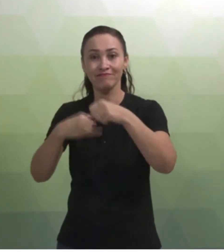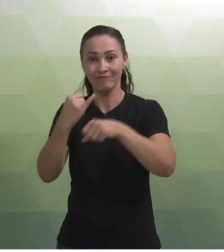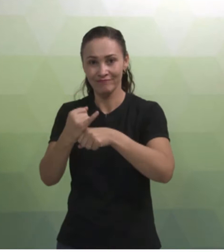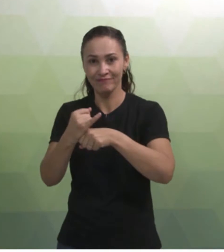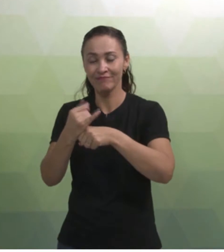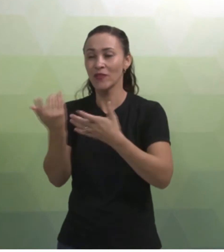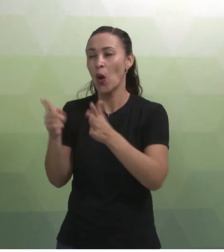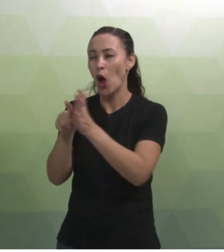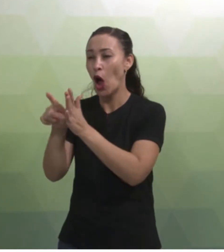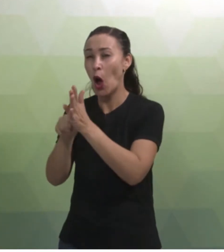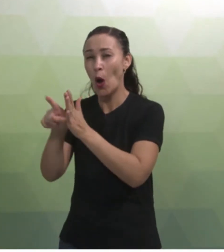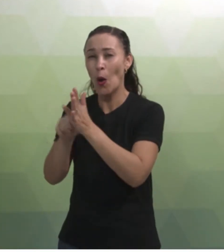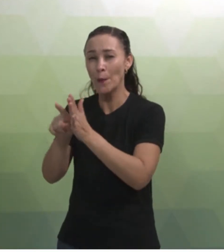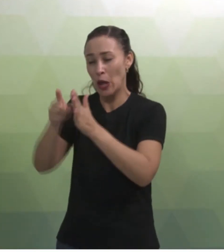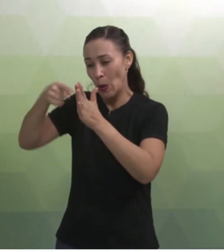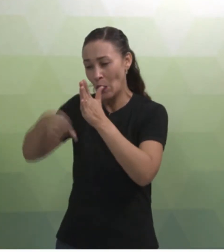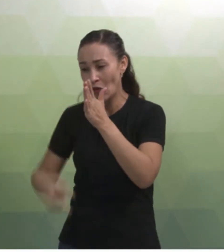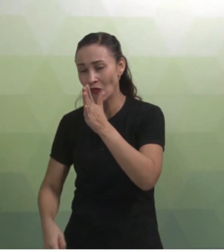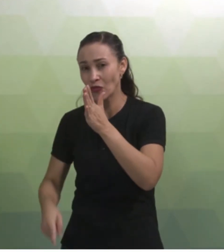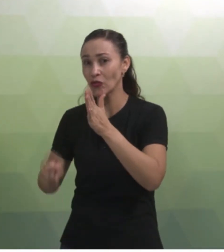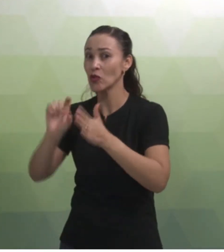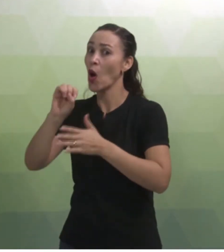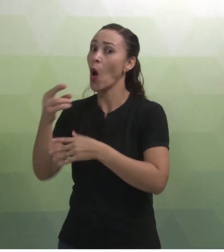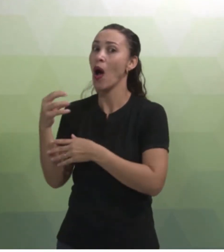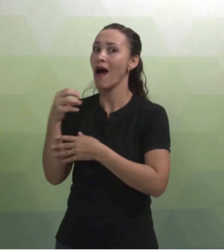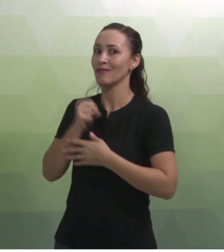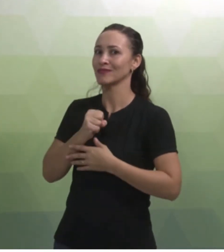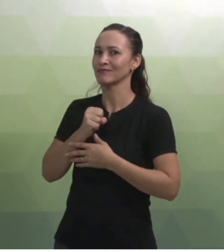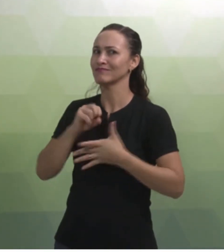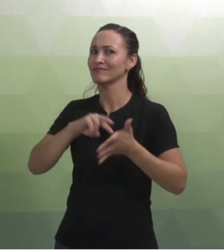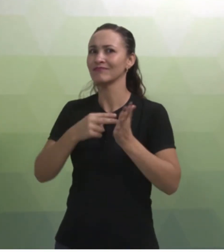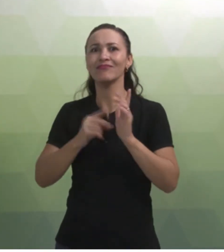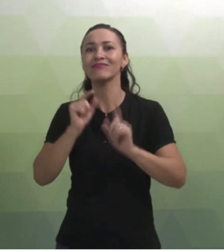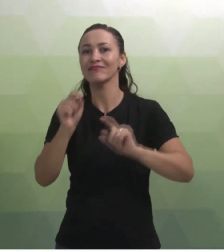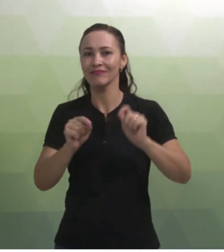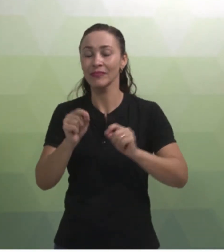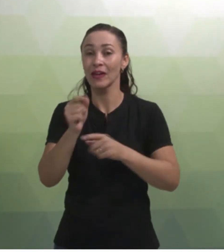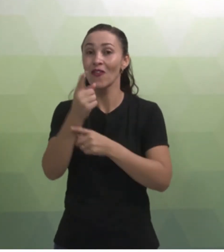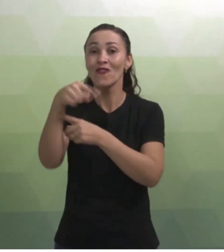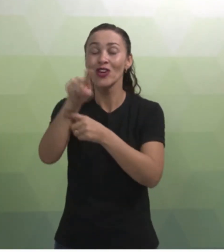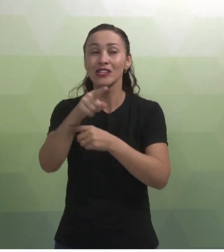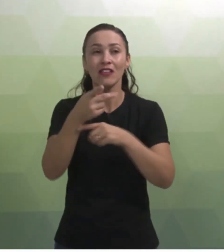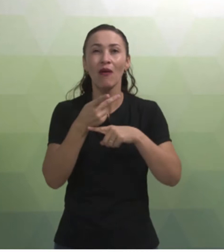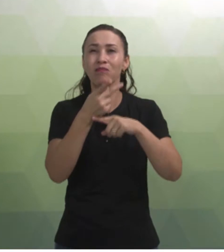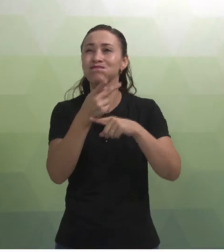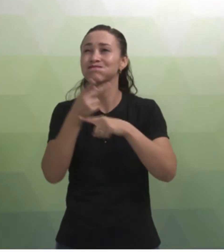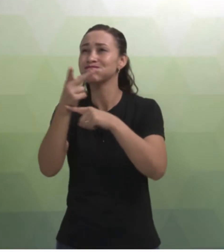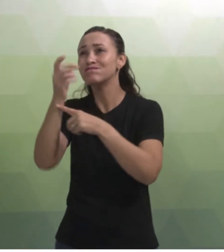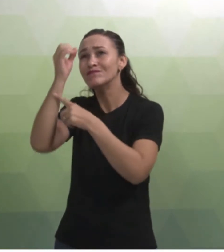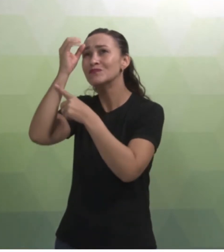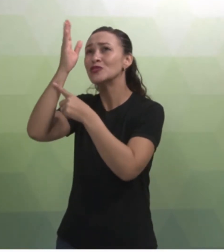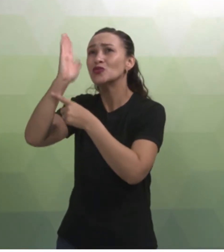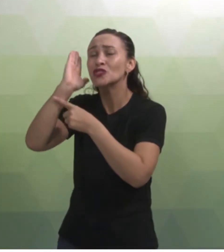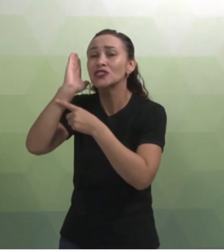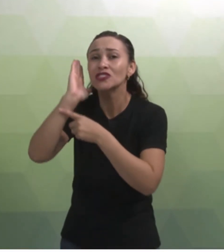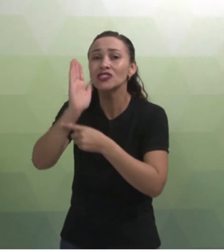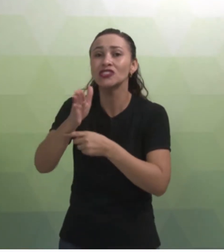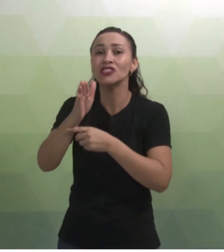ou exaustivo. O que é isso? Vocês vão procurar conhecimentos que já estão fundamentados a respeito da